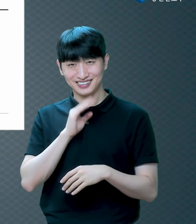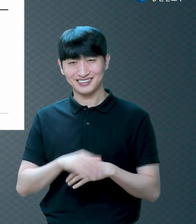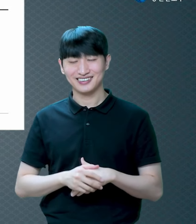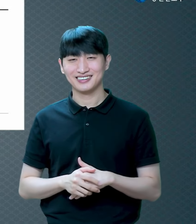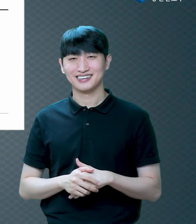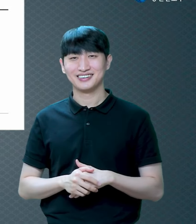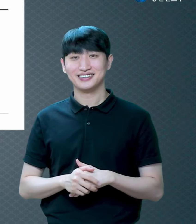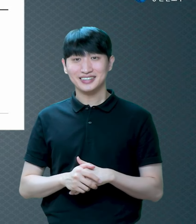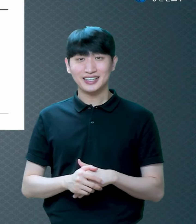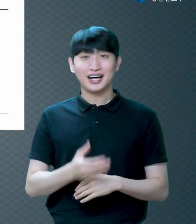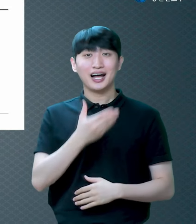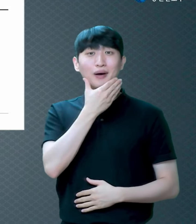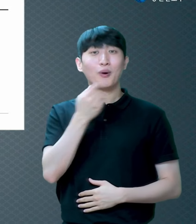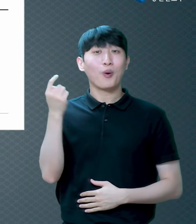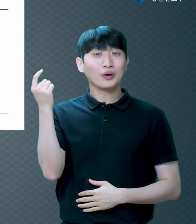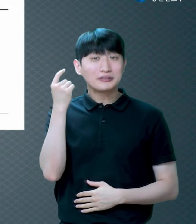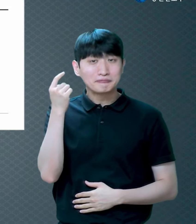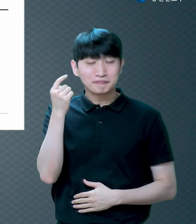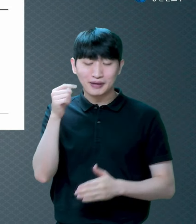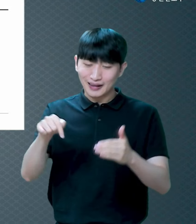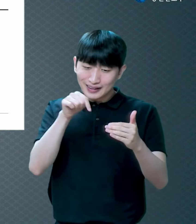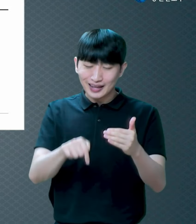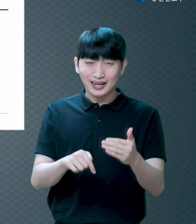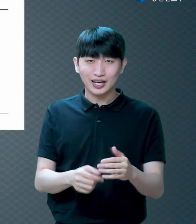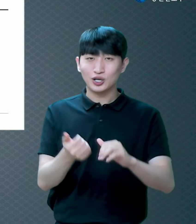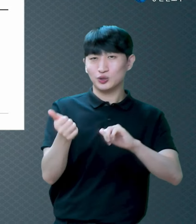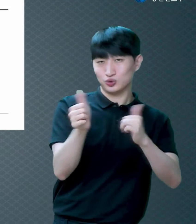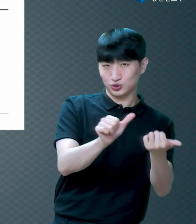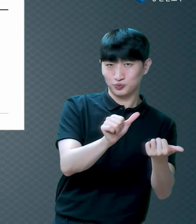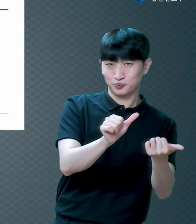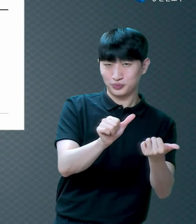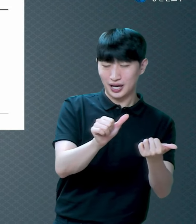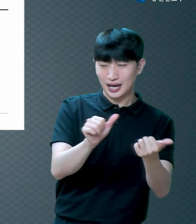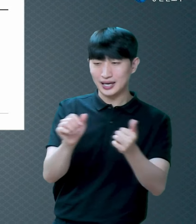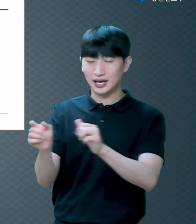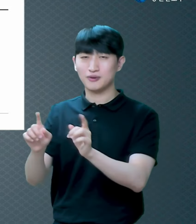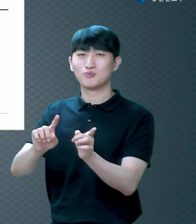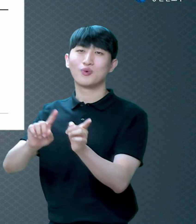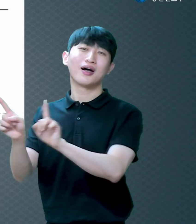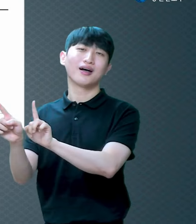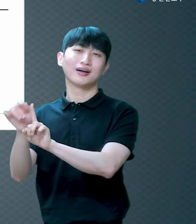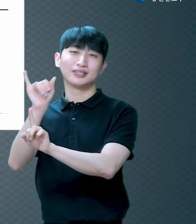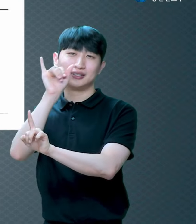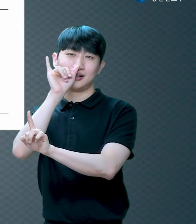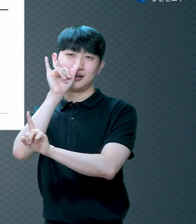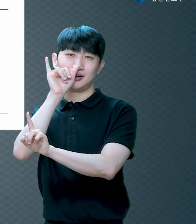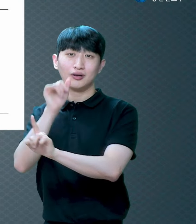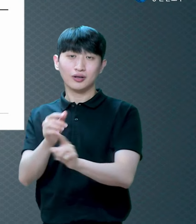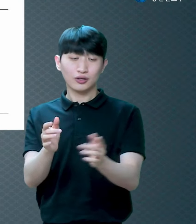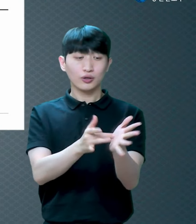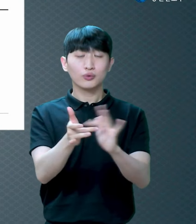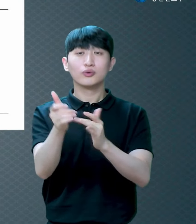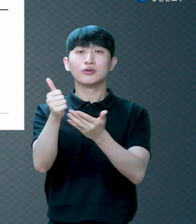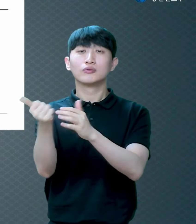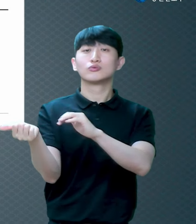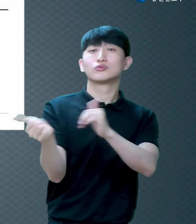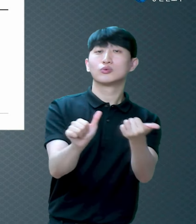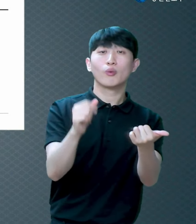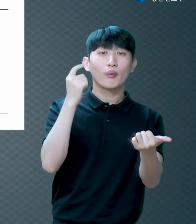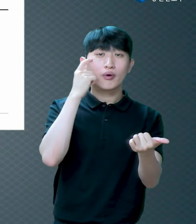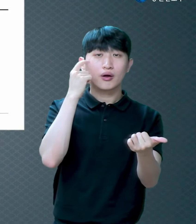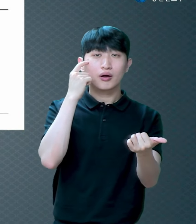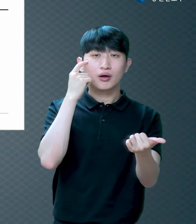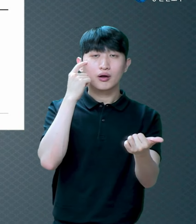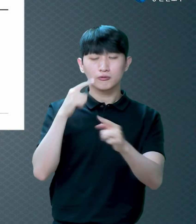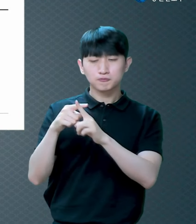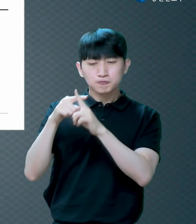보금에는 죽음과 부활이 있는데 왜 예수님이 죽었냐 죄를 용서하기